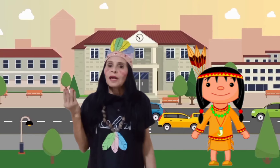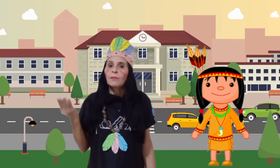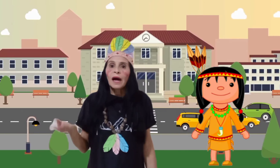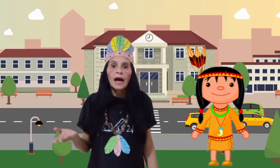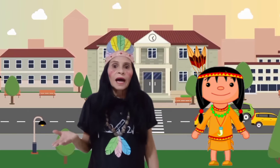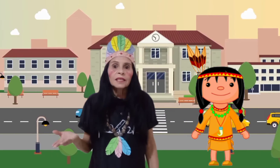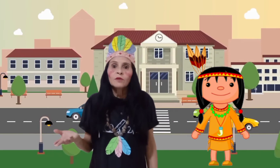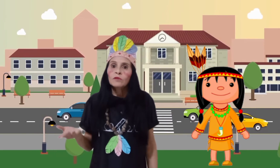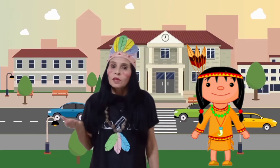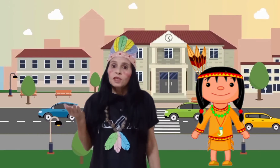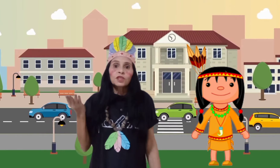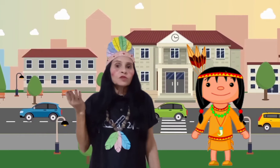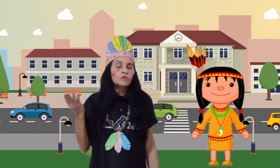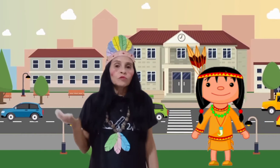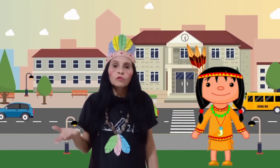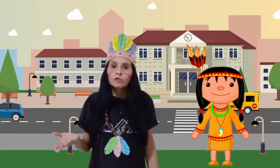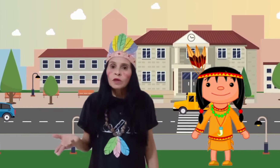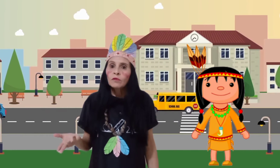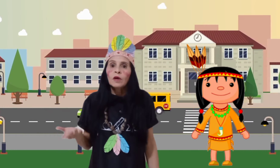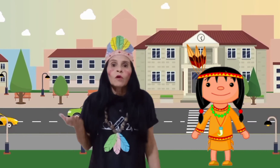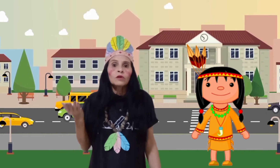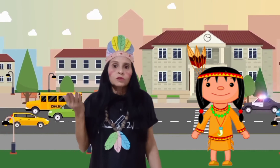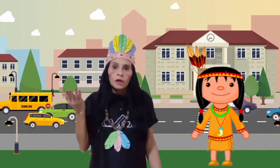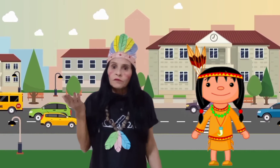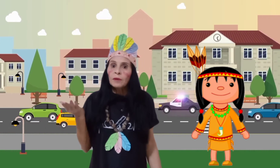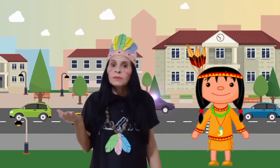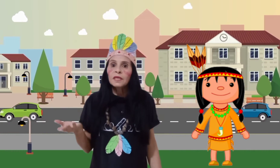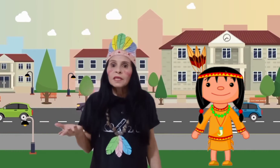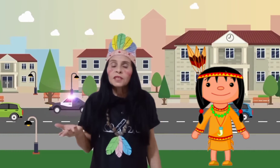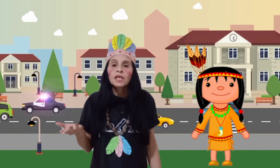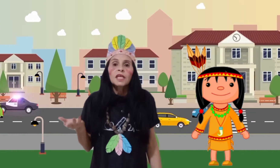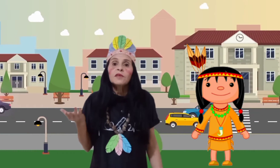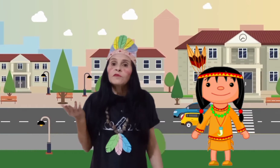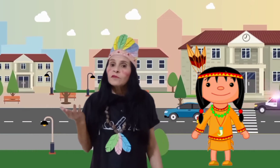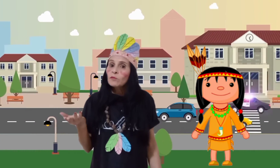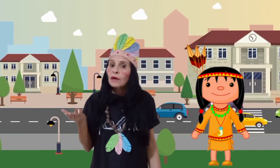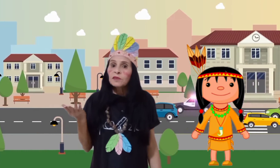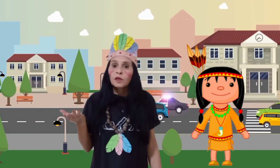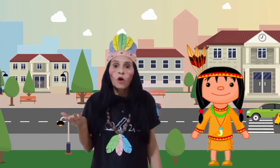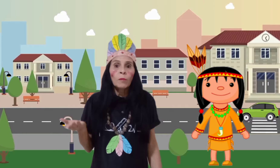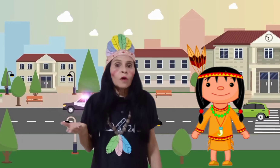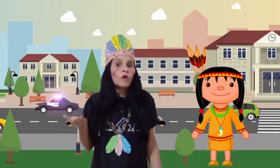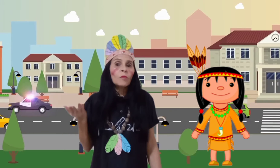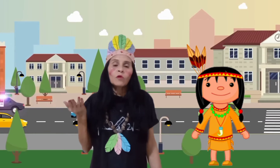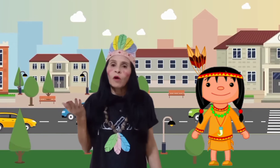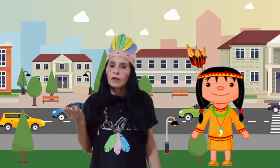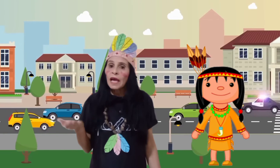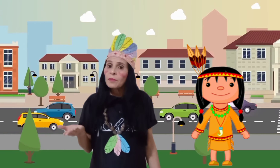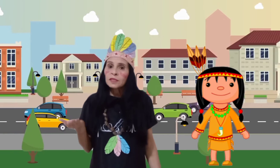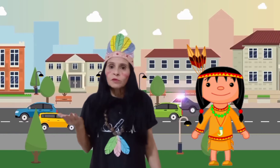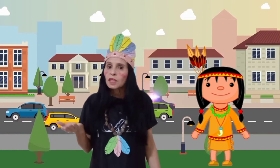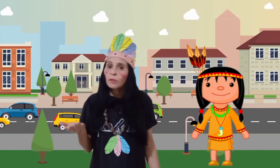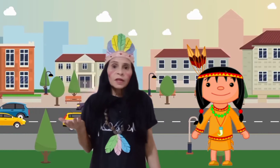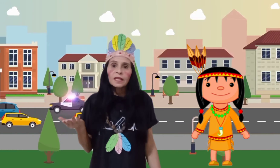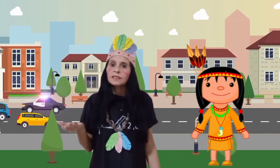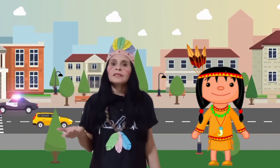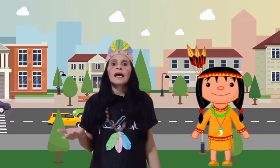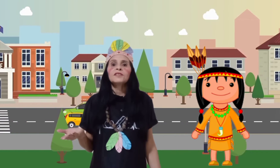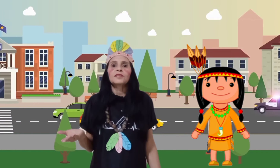trabalham, estudam, constroem famílias e vivem uma vida normal como qualquer pessoa que mora na cidade.